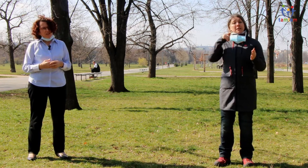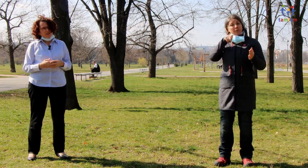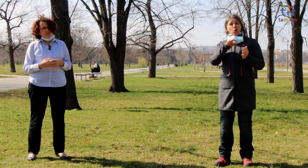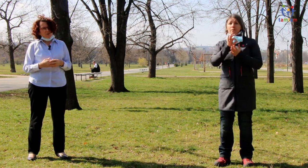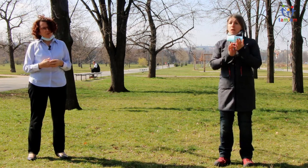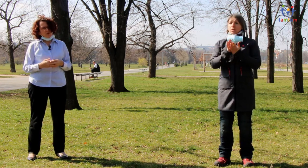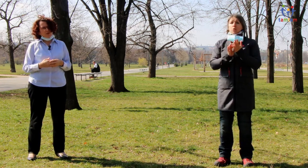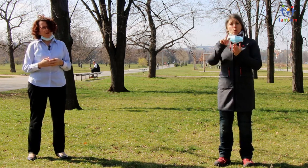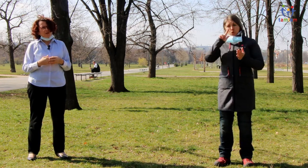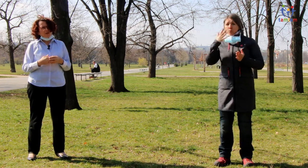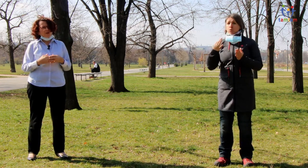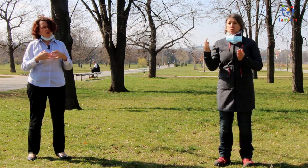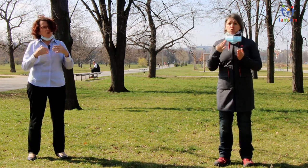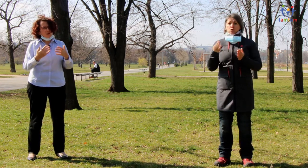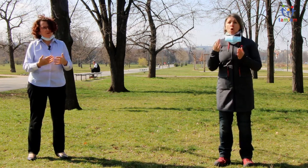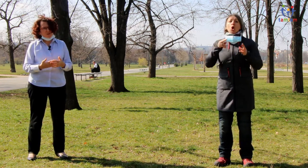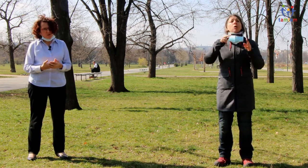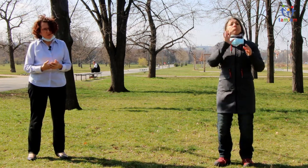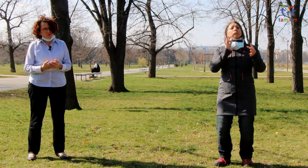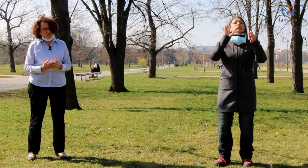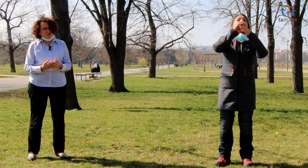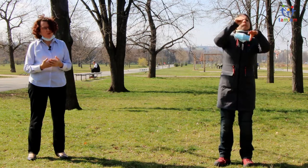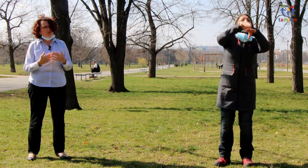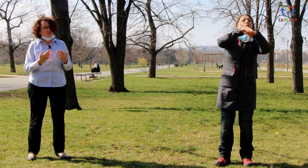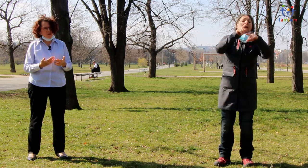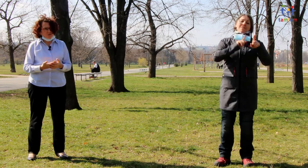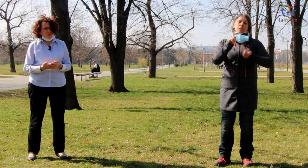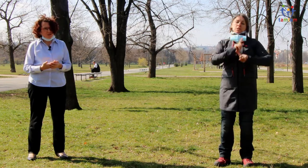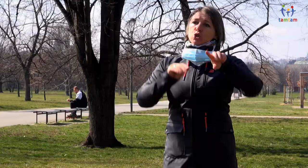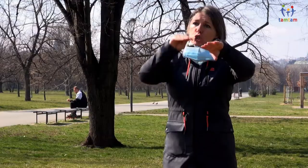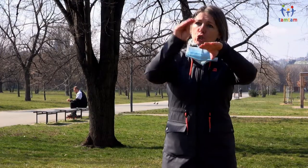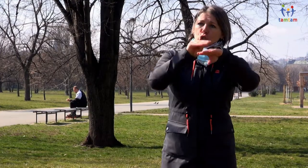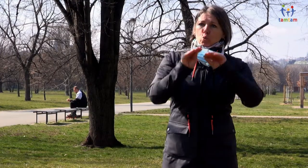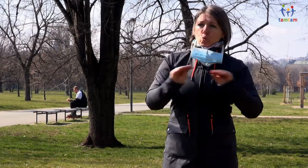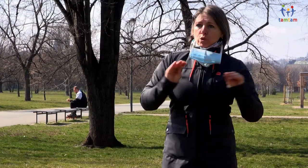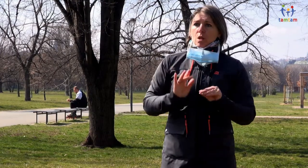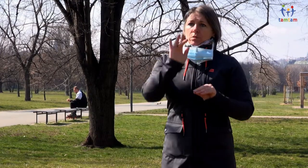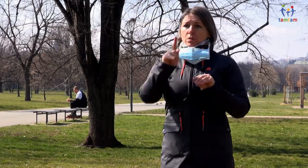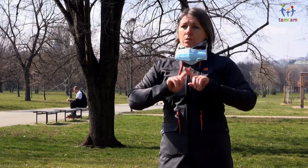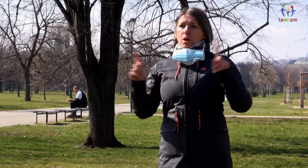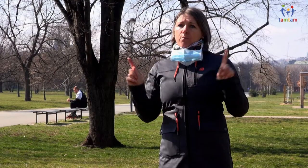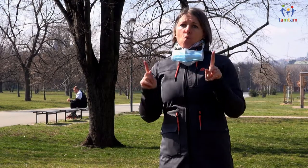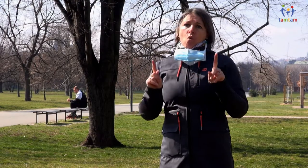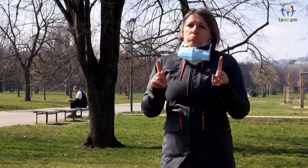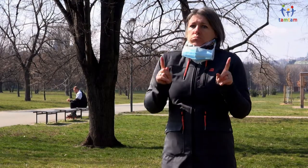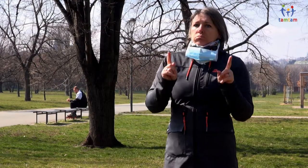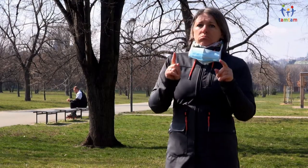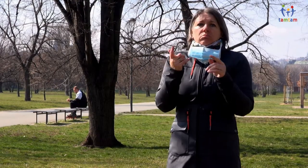doporučuji komunikovat s paní učitelkou, s panem učitelem. Je dobré zase volit